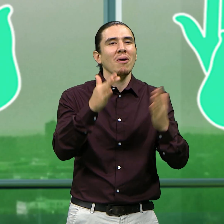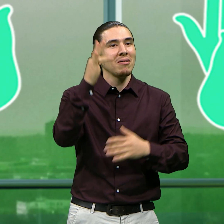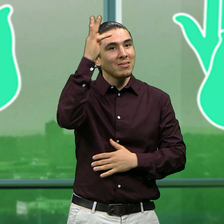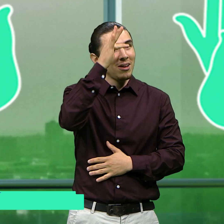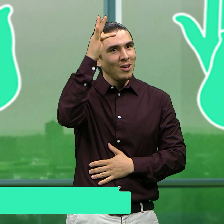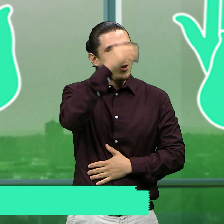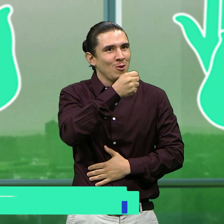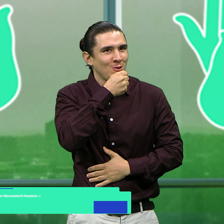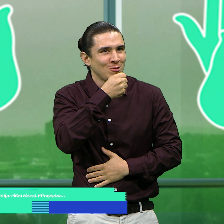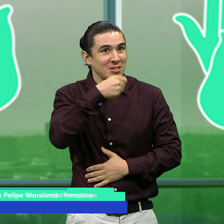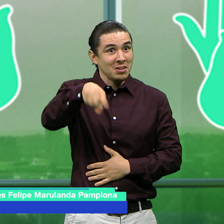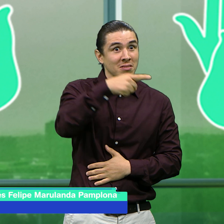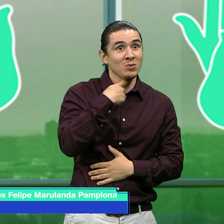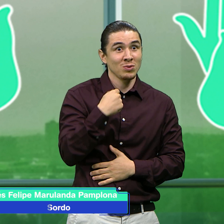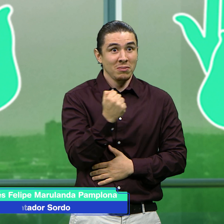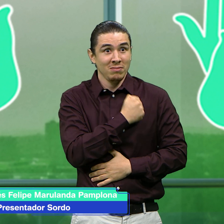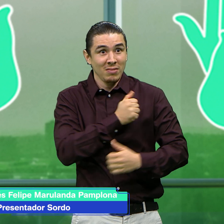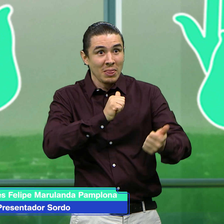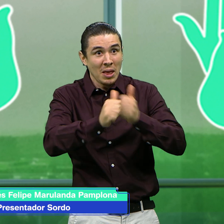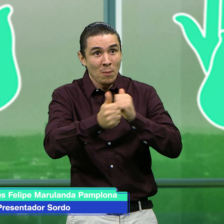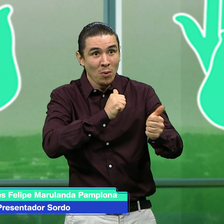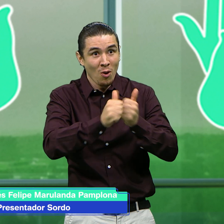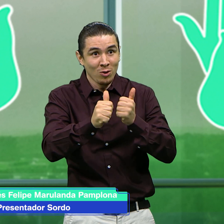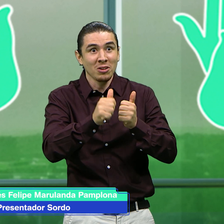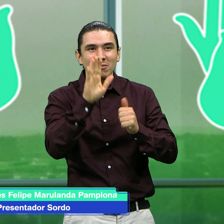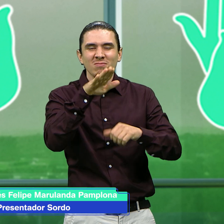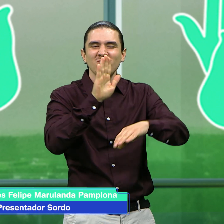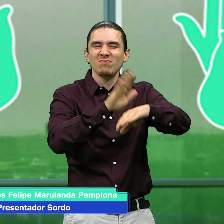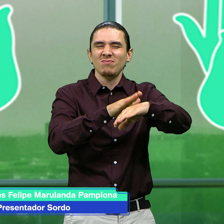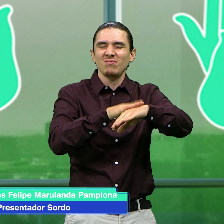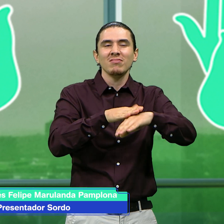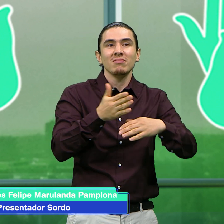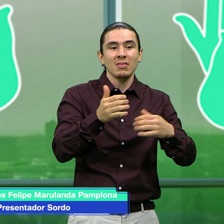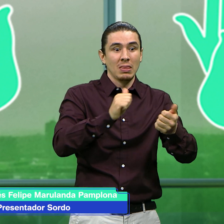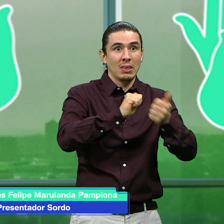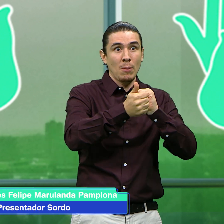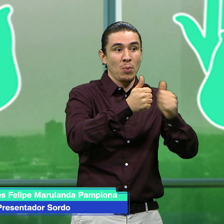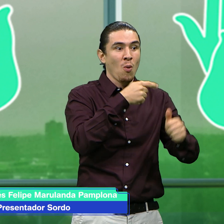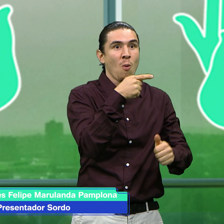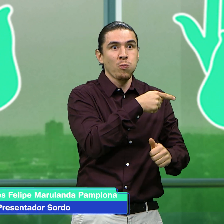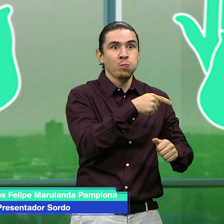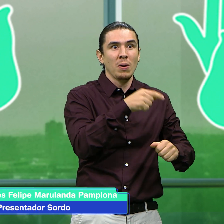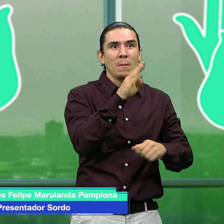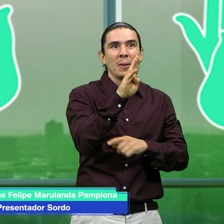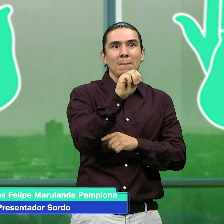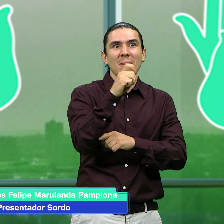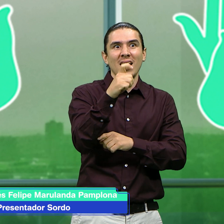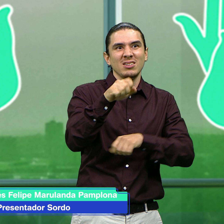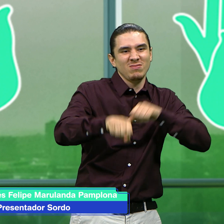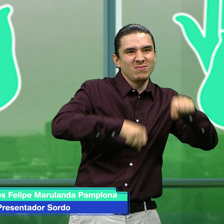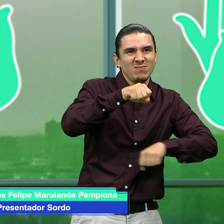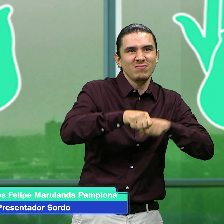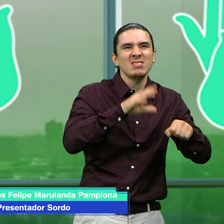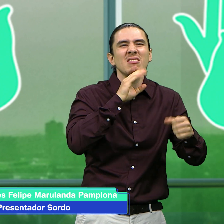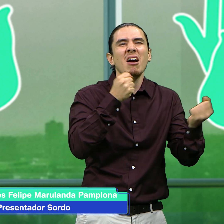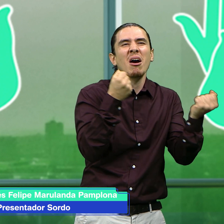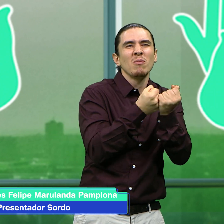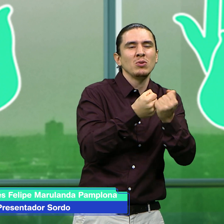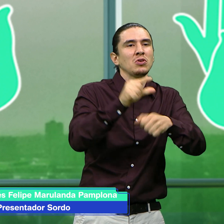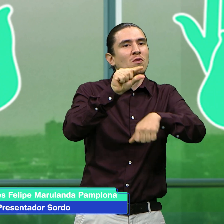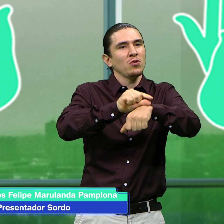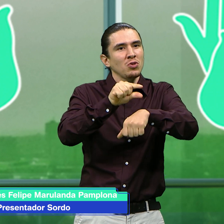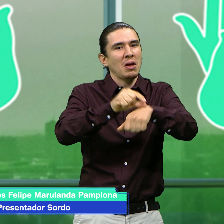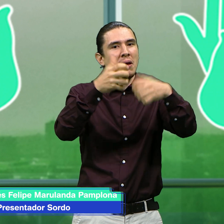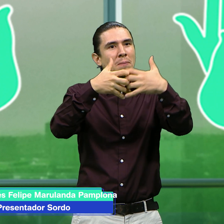Volvemos. Seguimos aquí en Para Más Señas. Continuamos con Teleantioquia Deportes, esto para los aficionados del BMX,